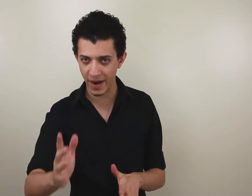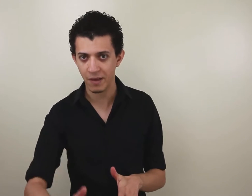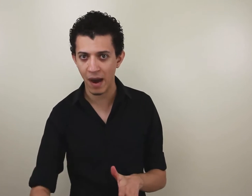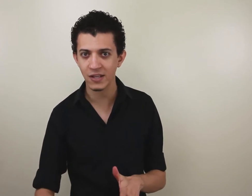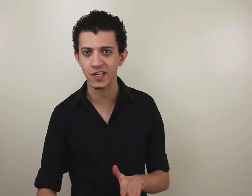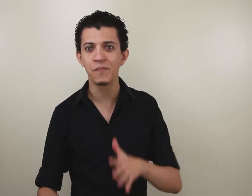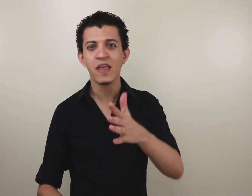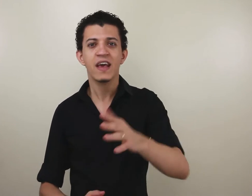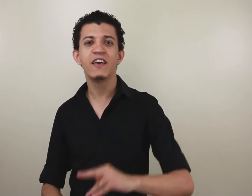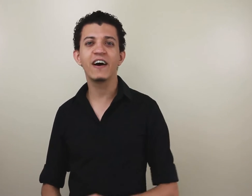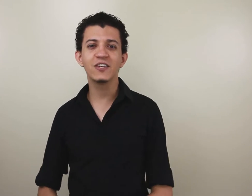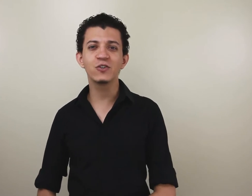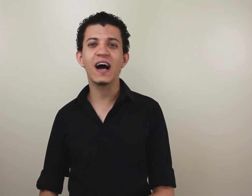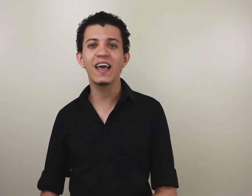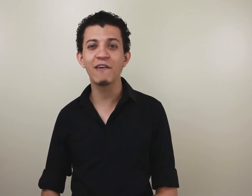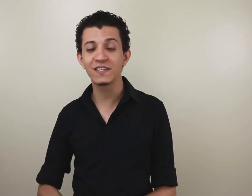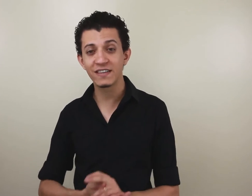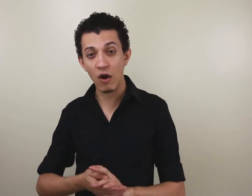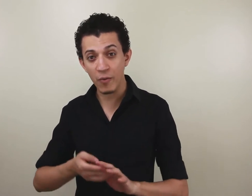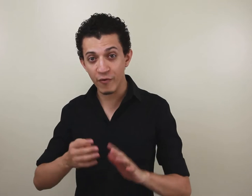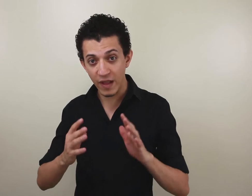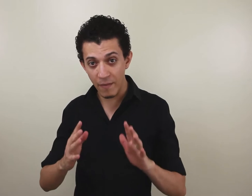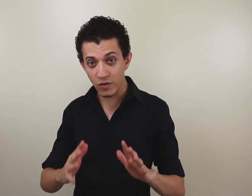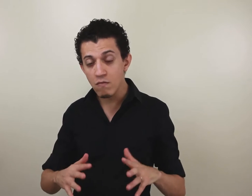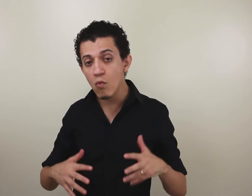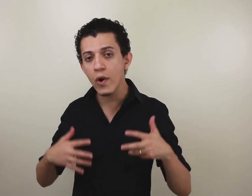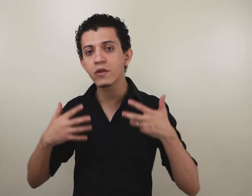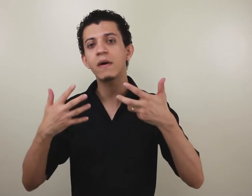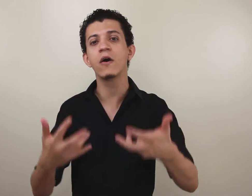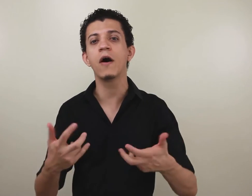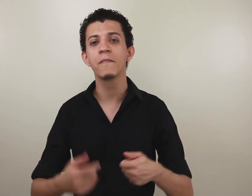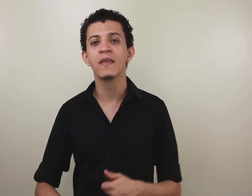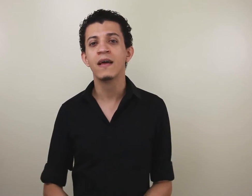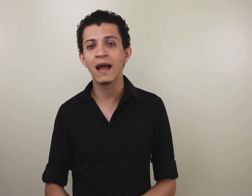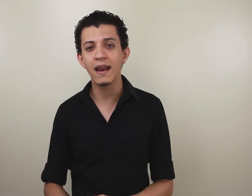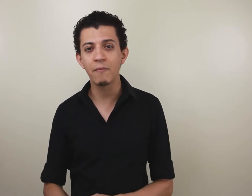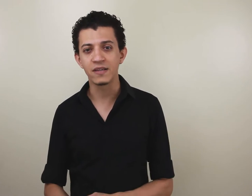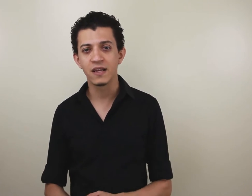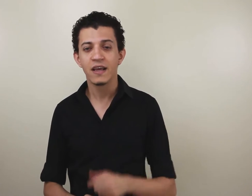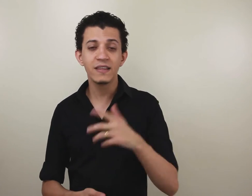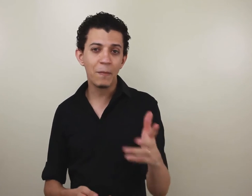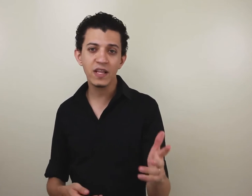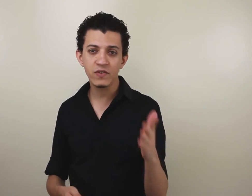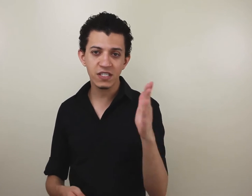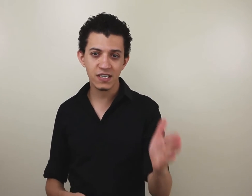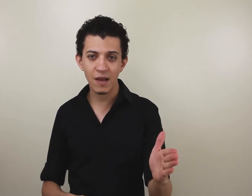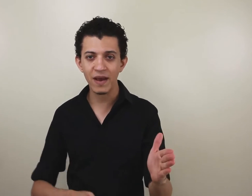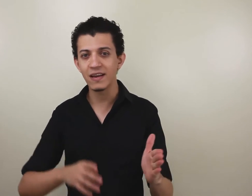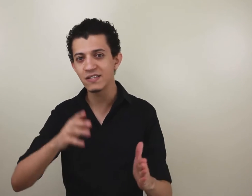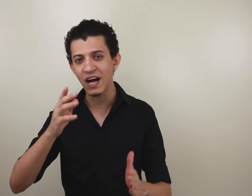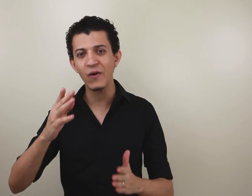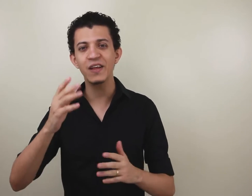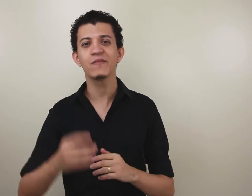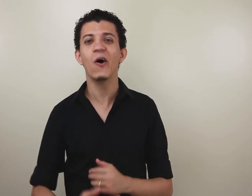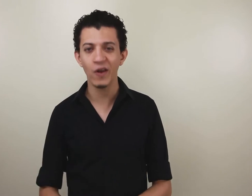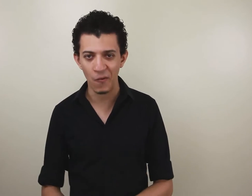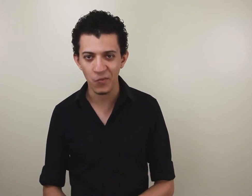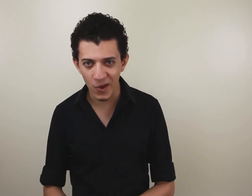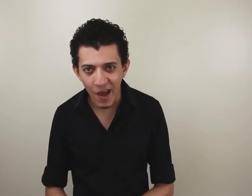pragmática, que vai te ajudar aí a você ter um aprofundamento muito maior na Libras, independente de você saber aquele sinal ali ou não, ok?